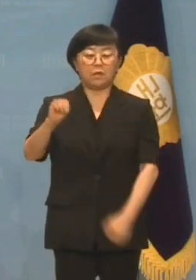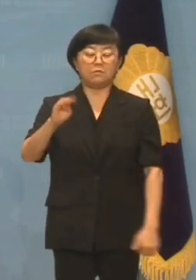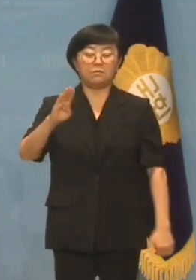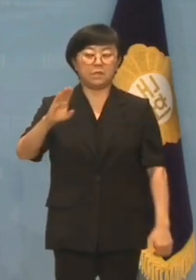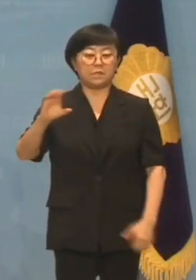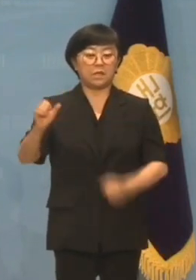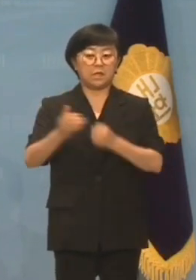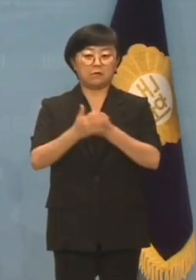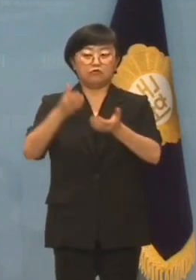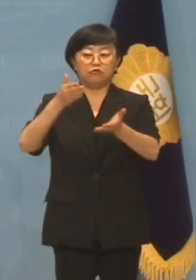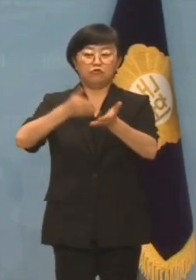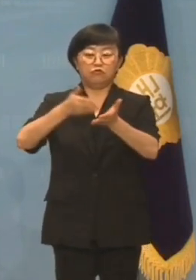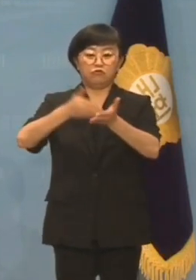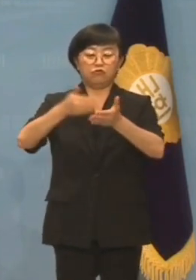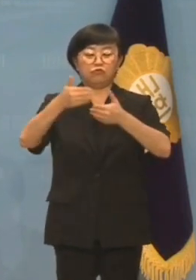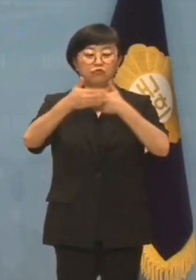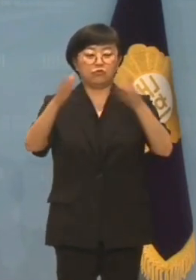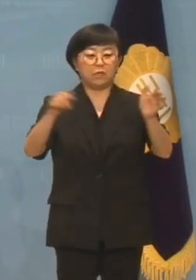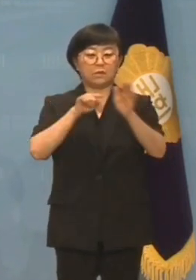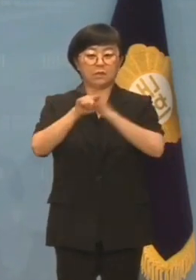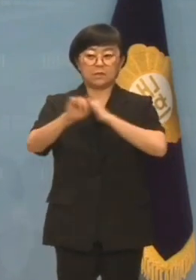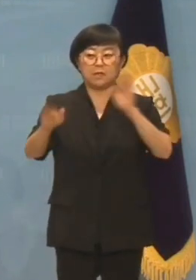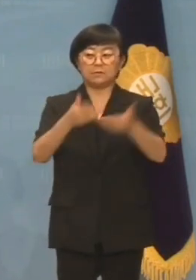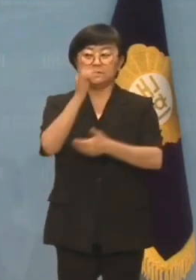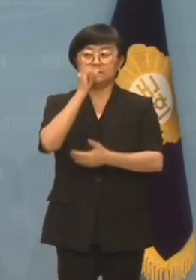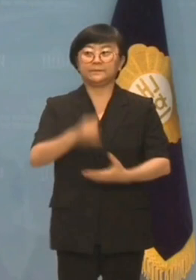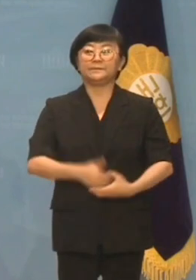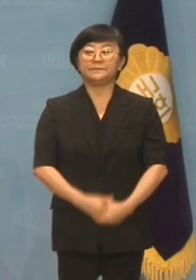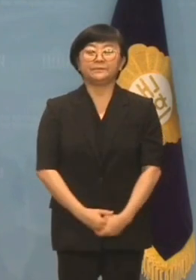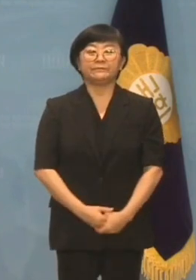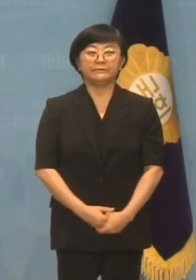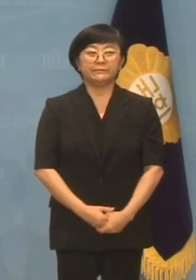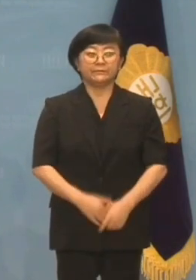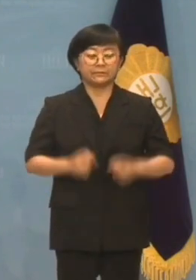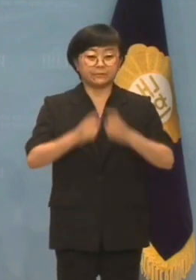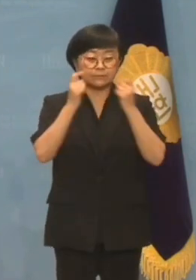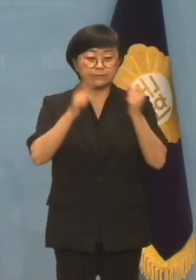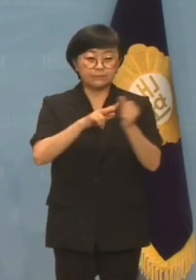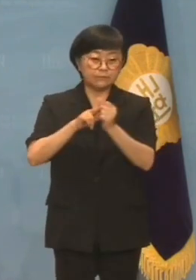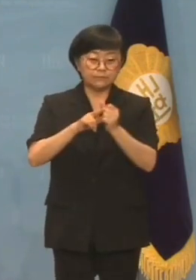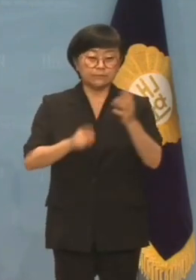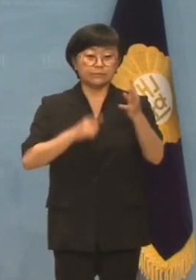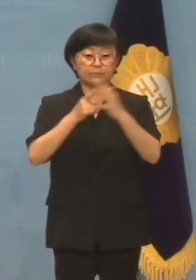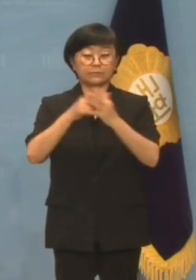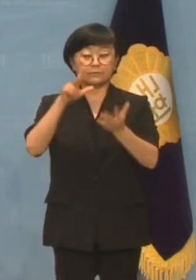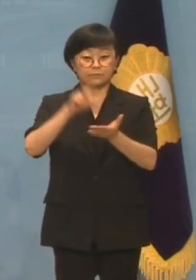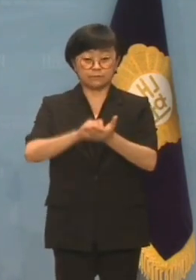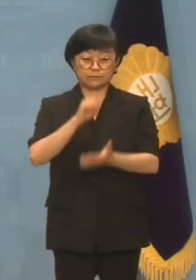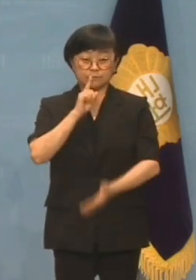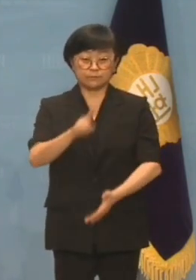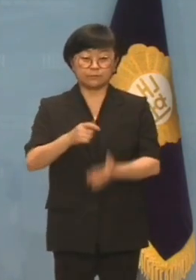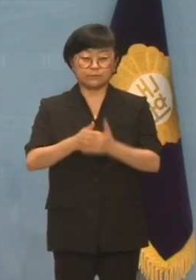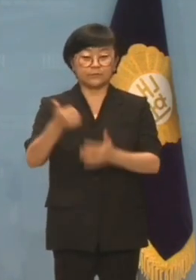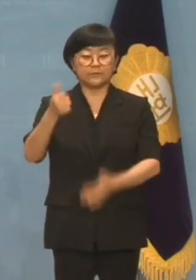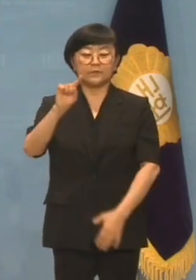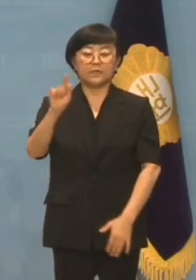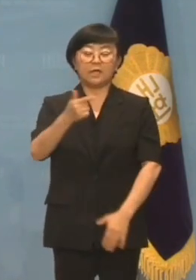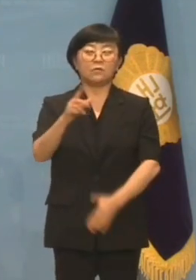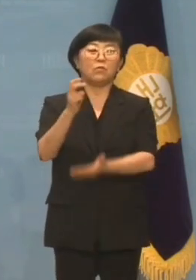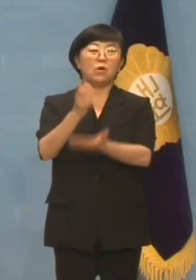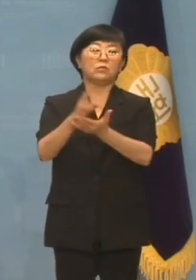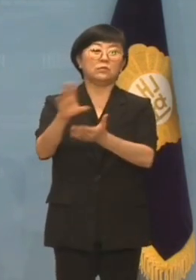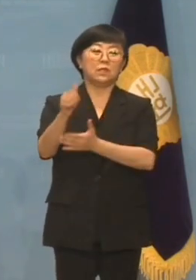뉴스룸까지 모두 압수수색하겠다고 합니다. 개인정보 유출이 문제라고 하지만 한동훈